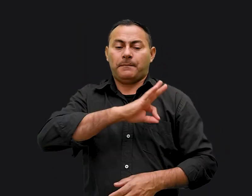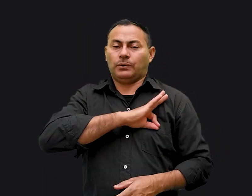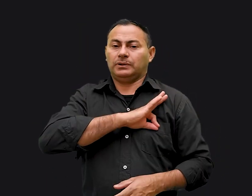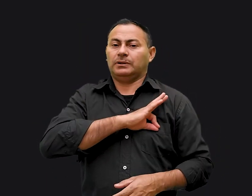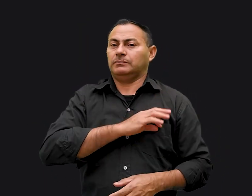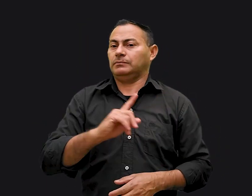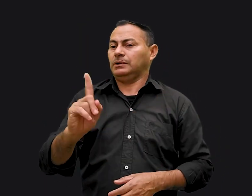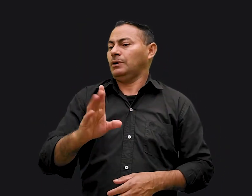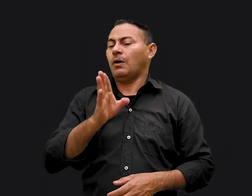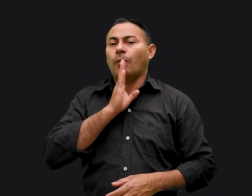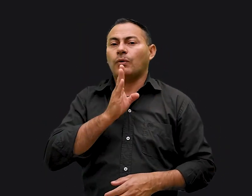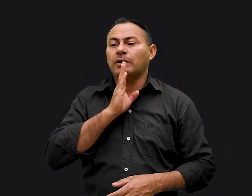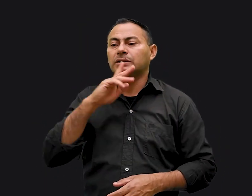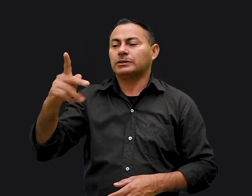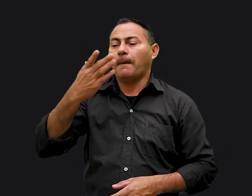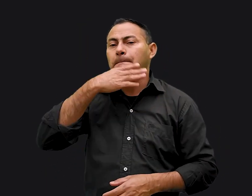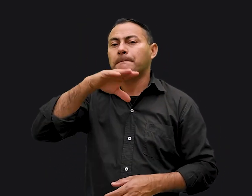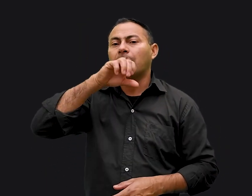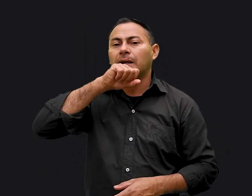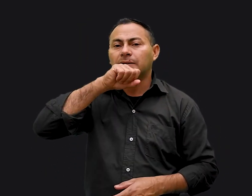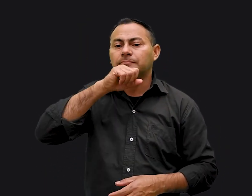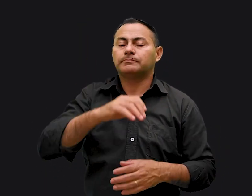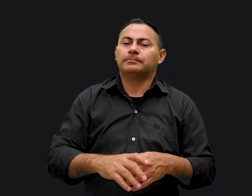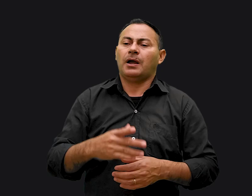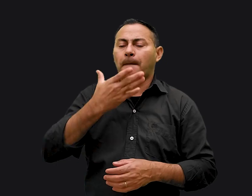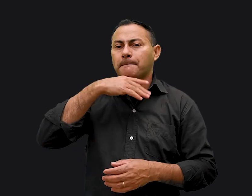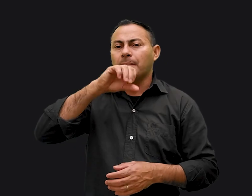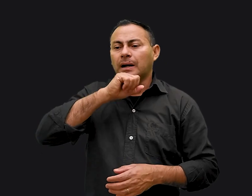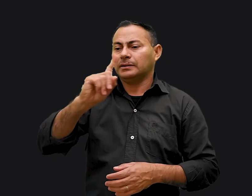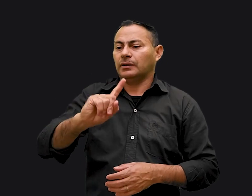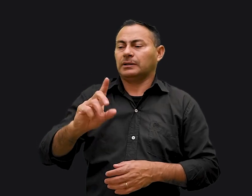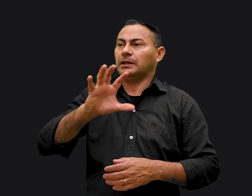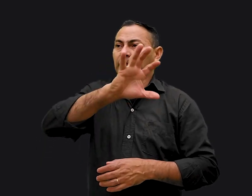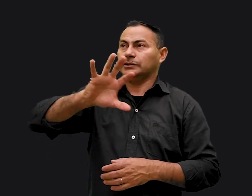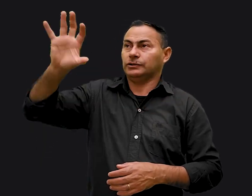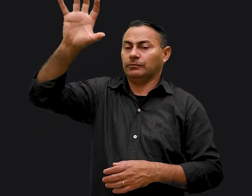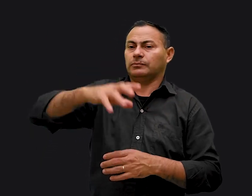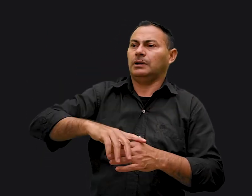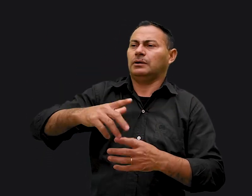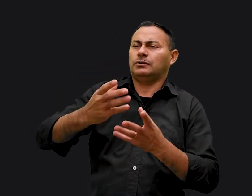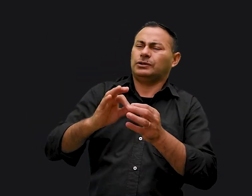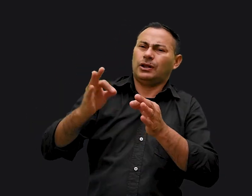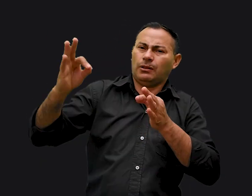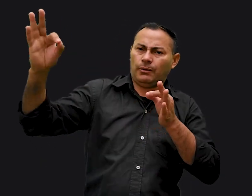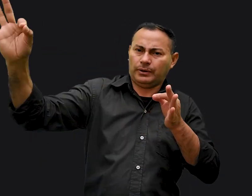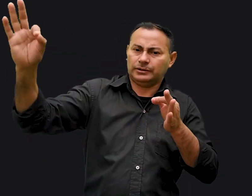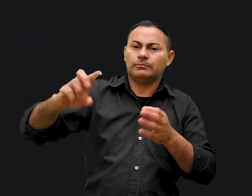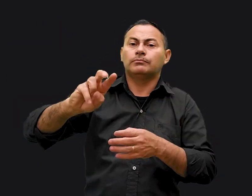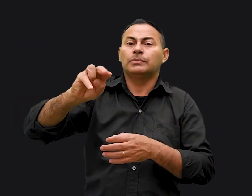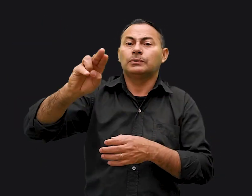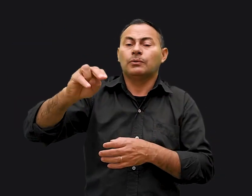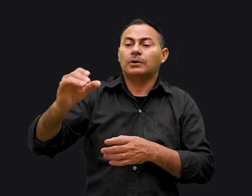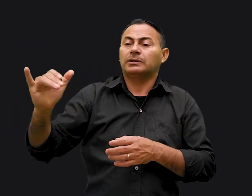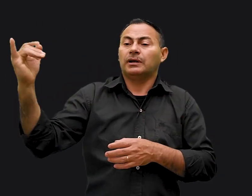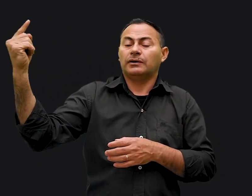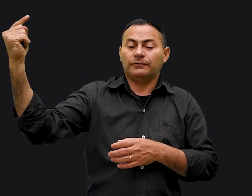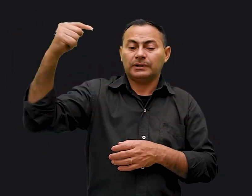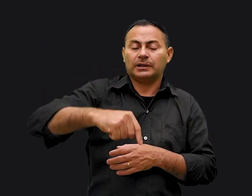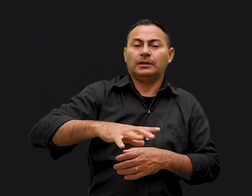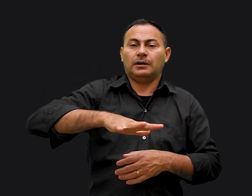policial não conhecia o seu pai O seu pai não era daquela região Era de muito longe e nunca tinha estado naquela área